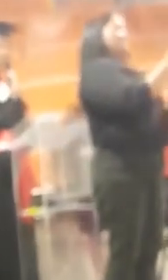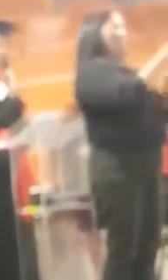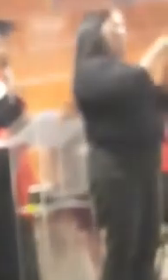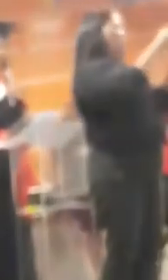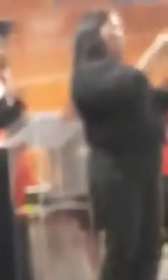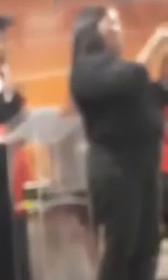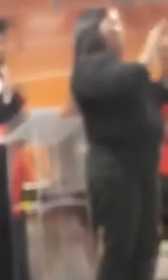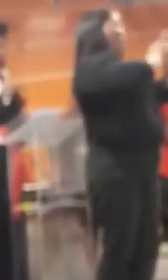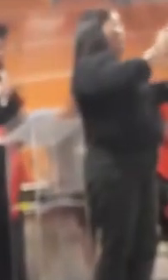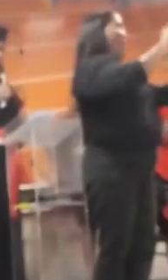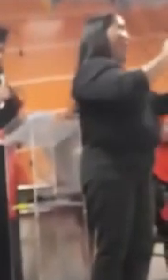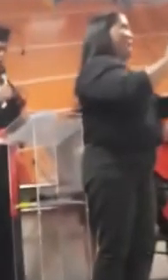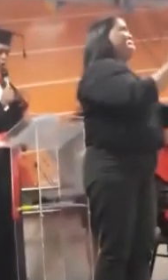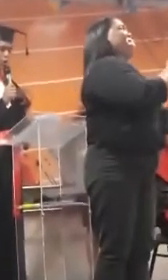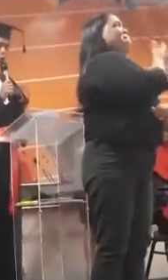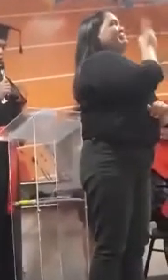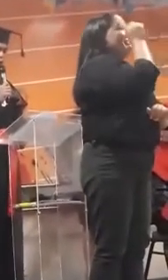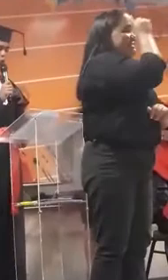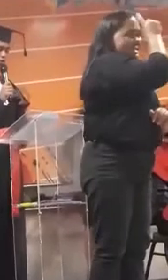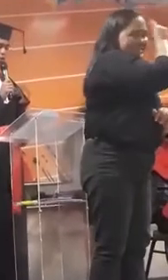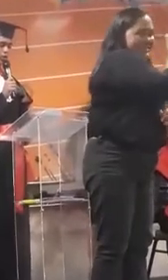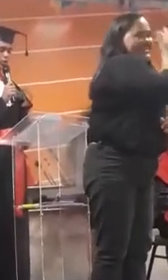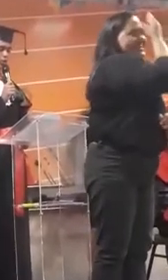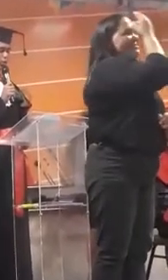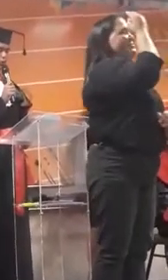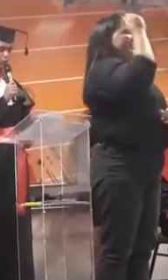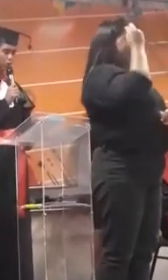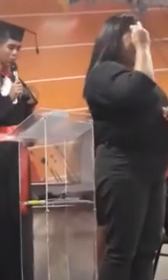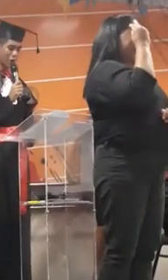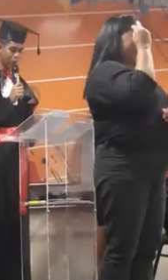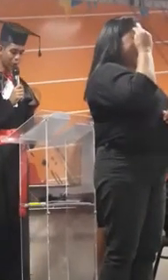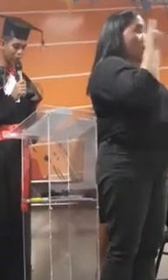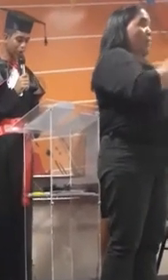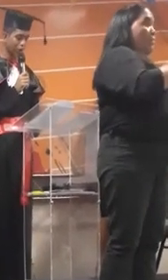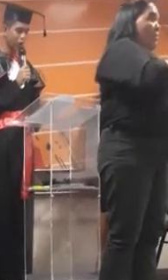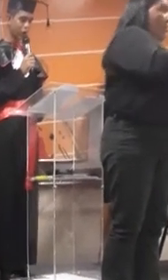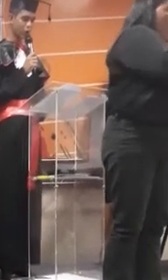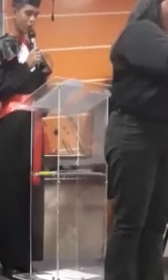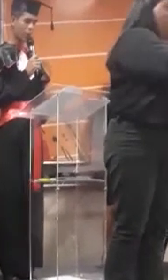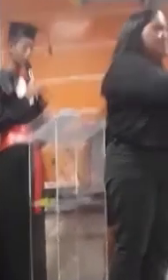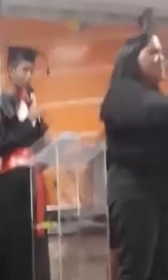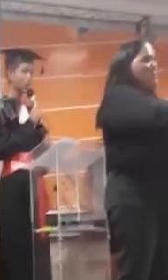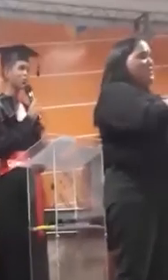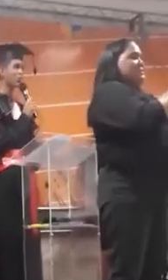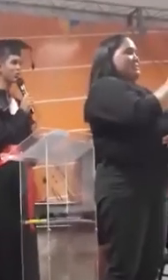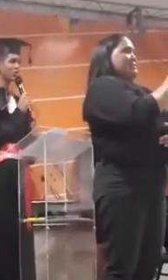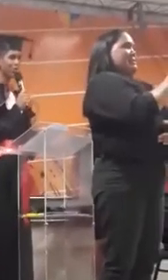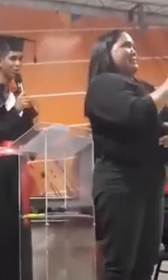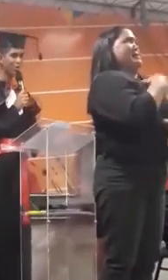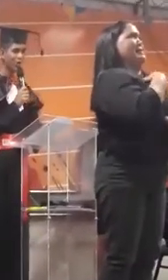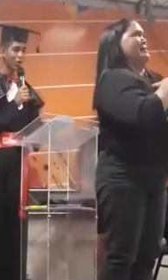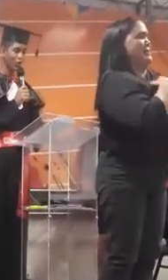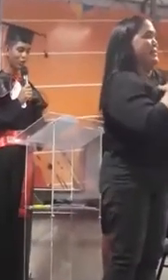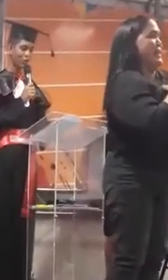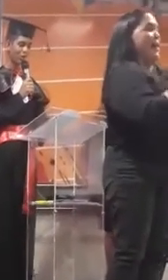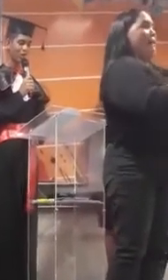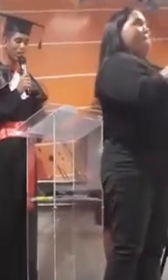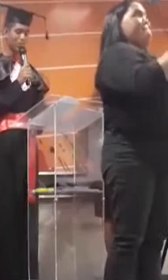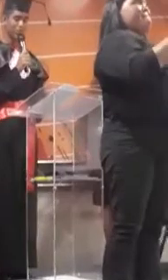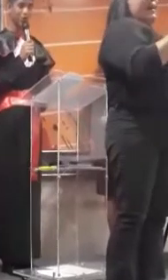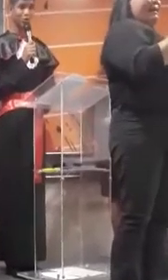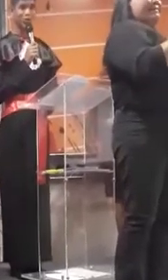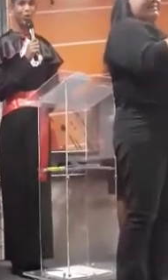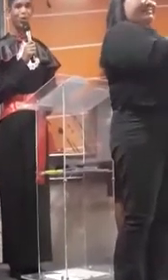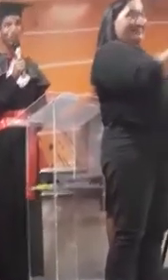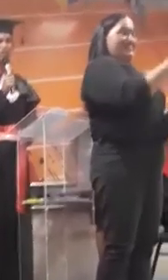porque eles mesmos zancados, com todo o nosso barulho, não foram apenas nossos professores, foram nossos